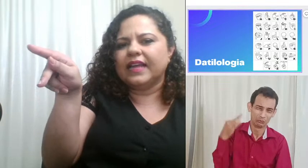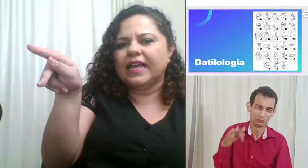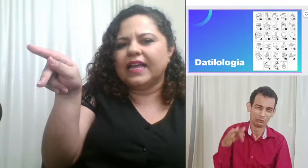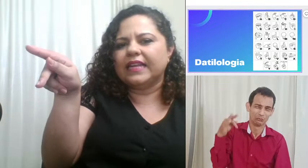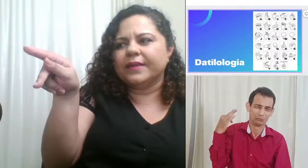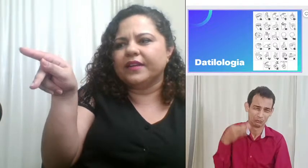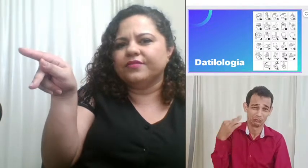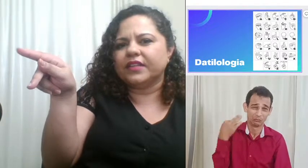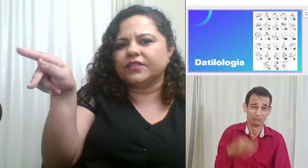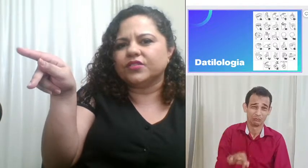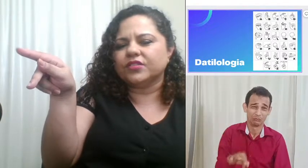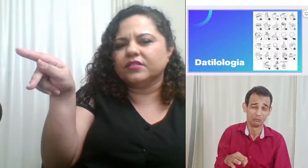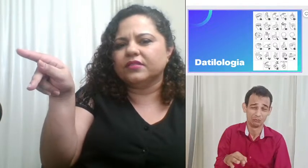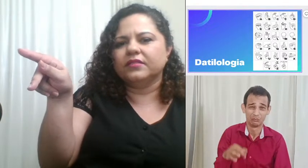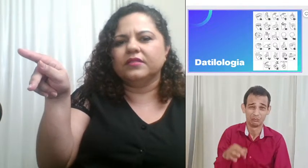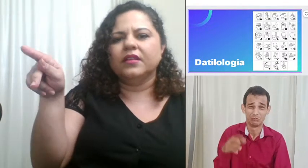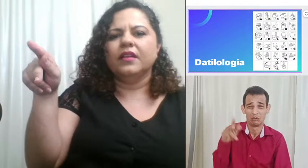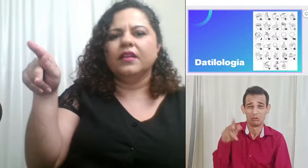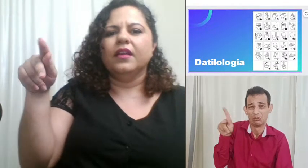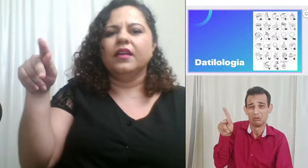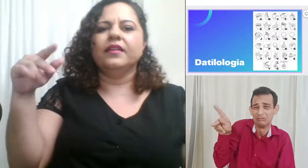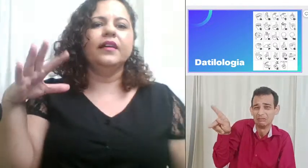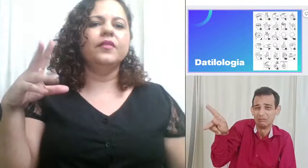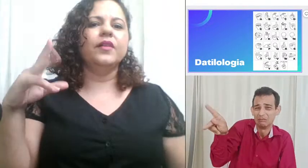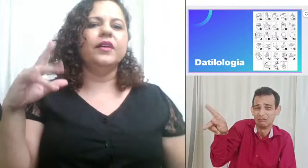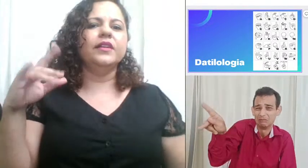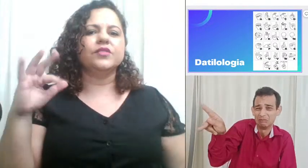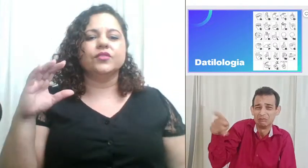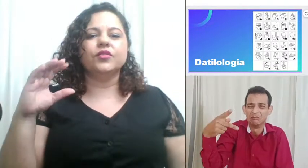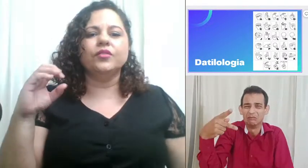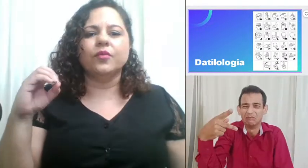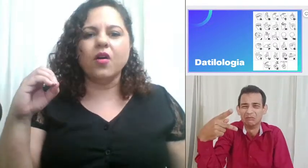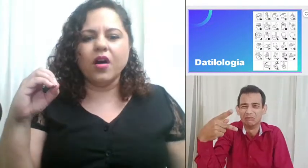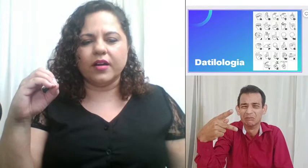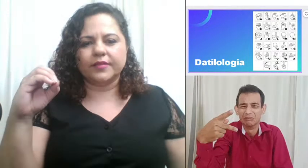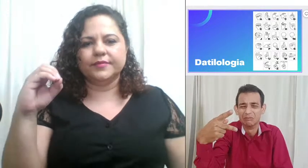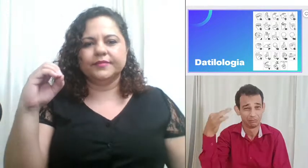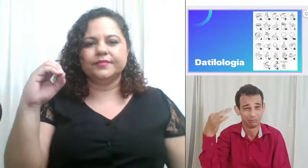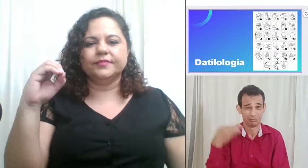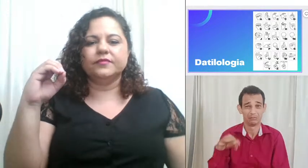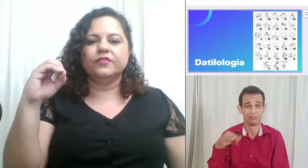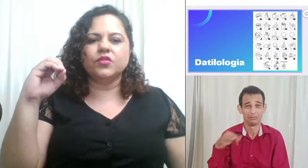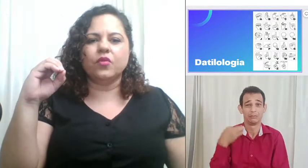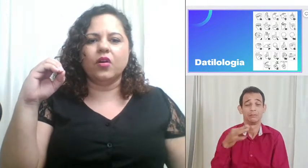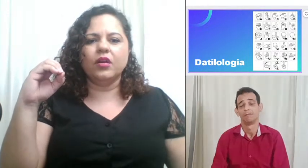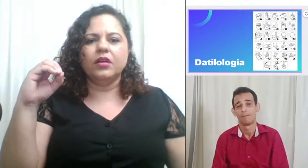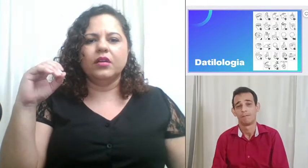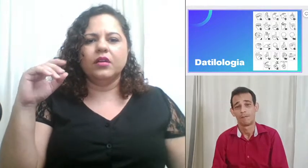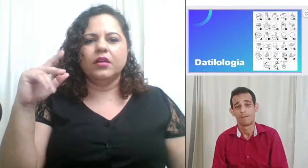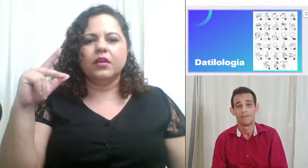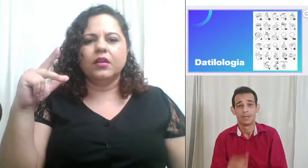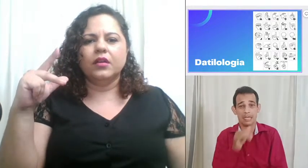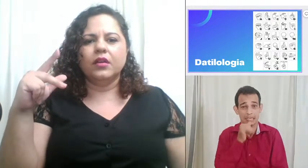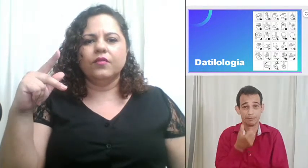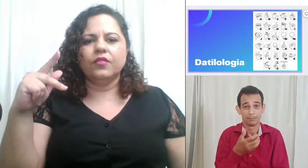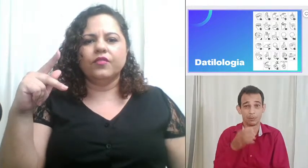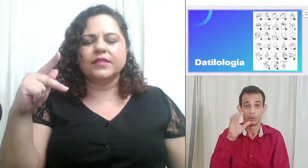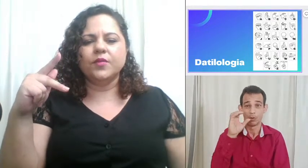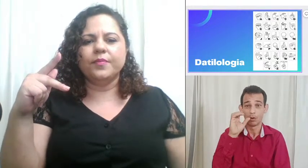letra P para frente então olha só se eu estou no O fiz o O vou fazer o P